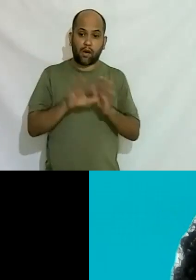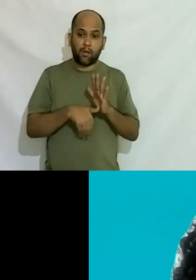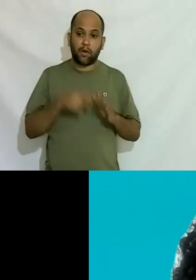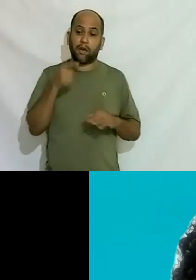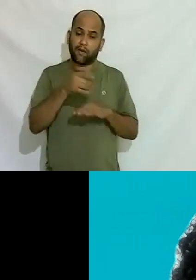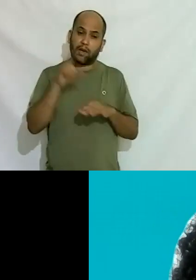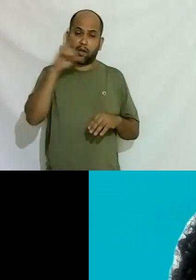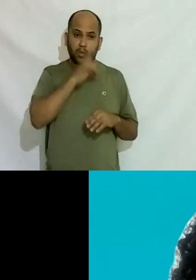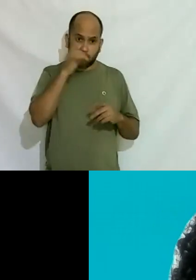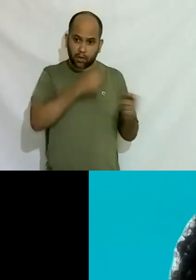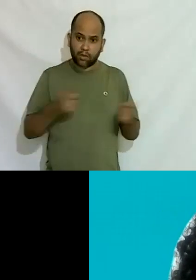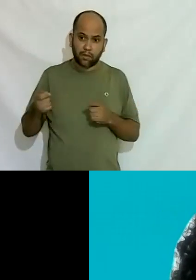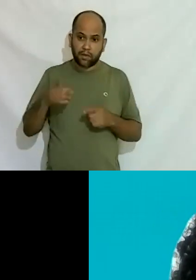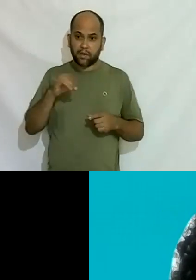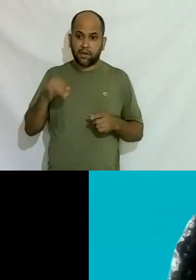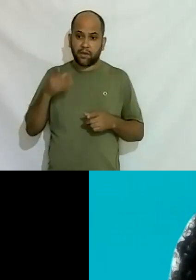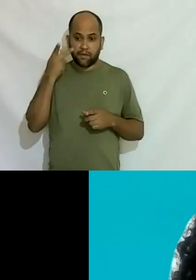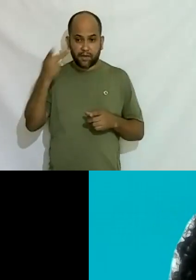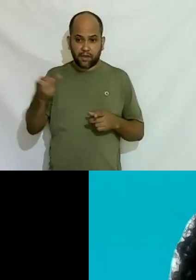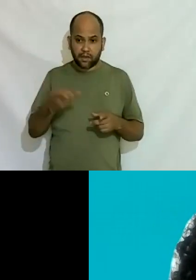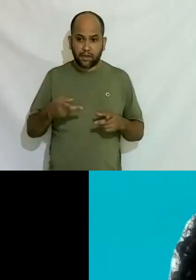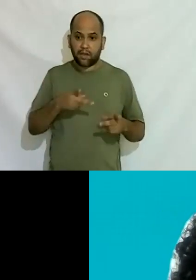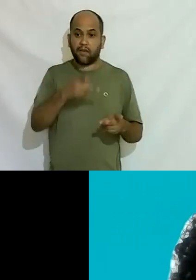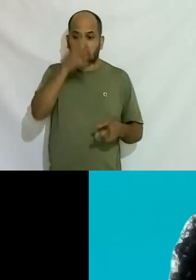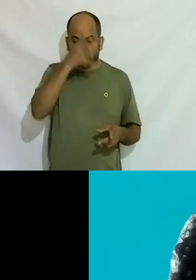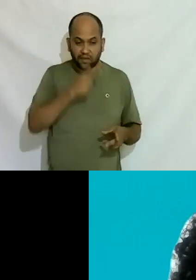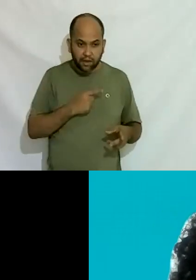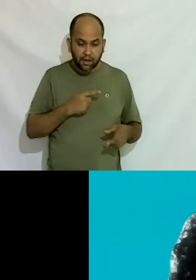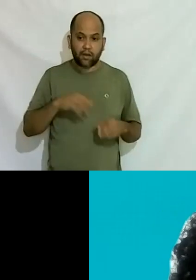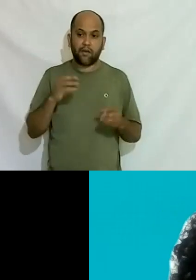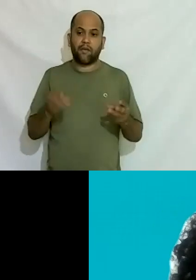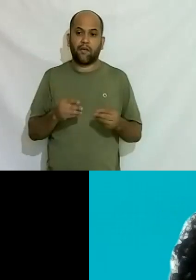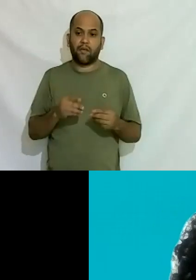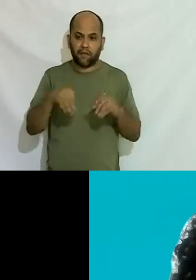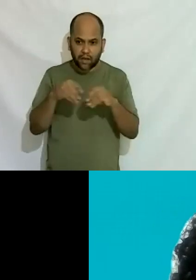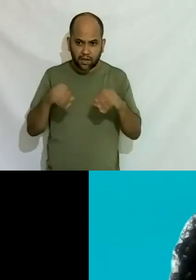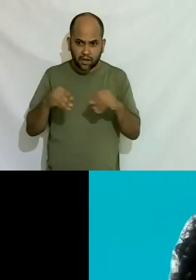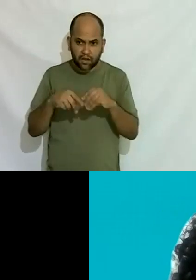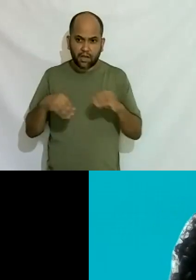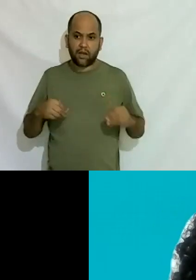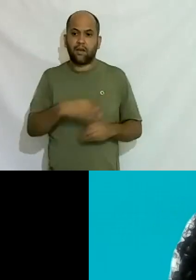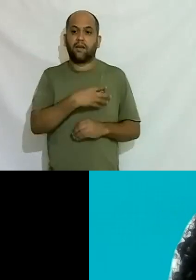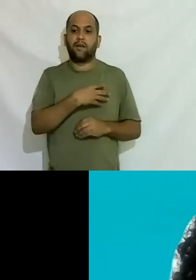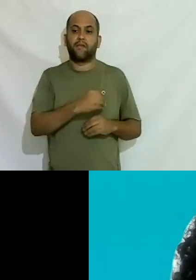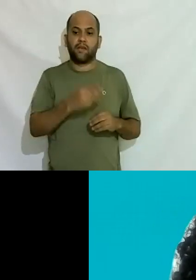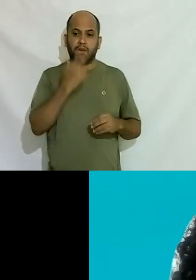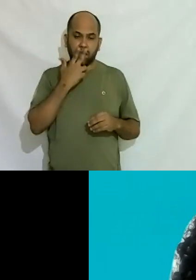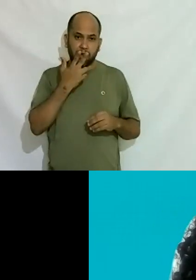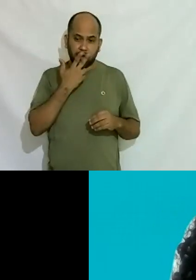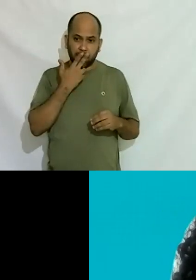domingo todo dia de visita com franguinho com farofinha pra levar pro filho com cigarrinho com não sei o que